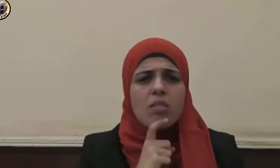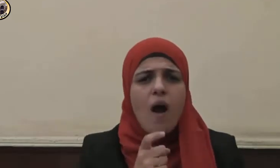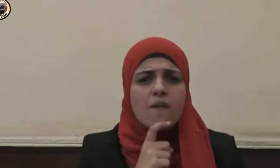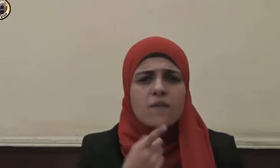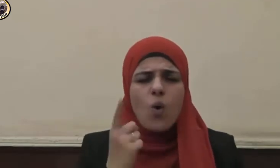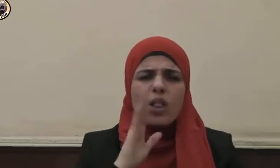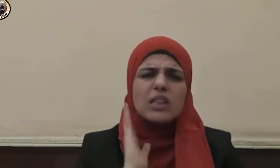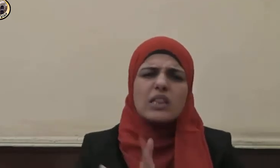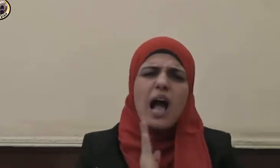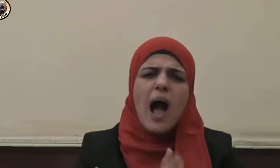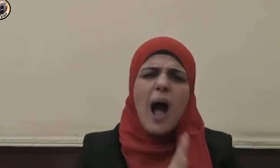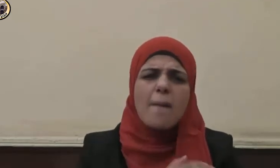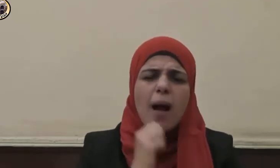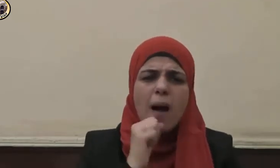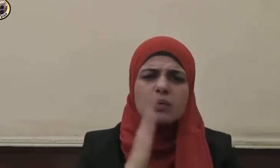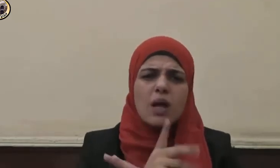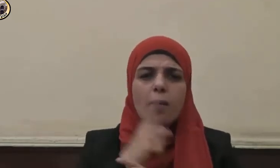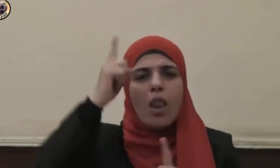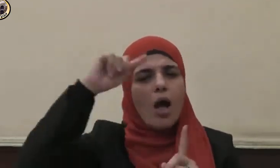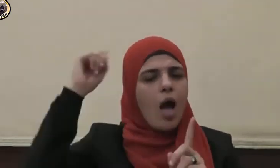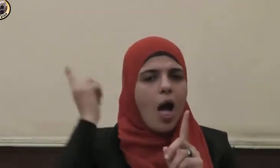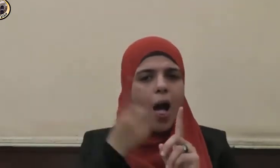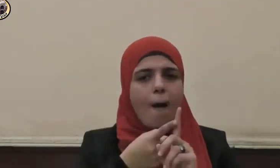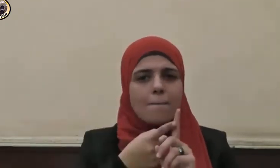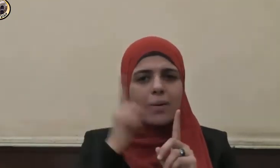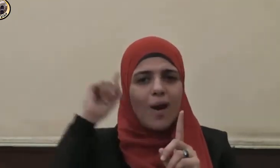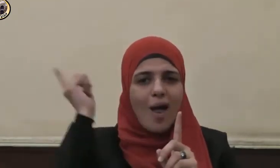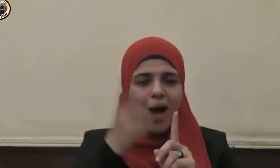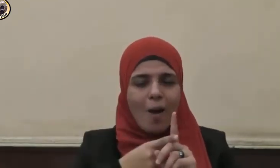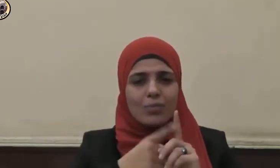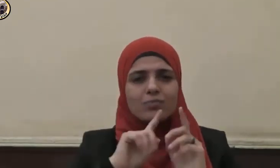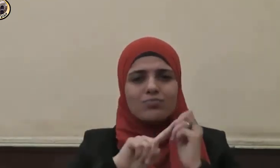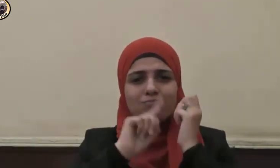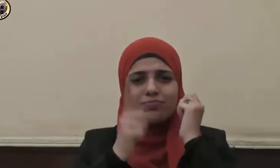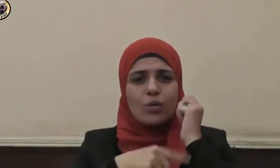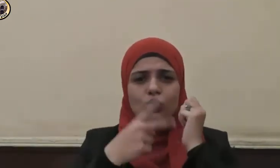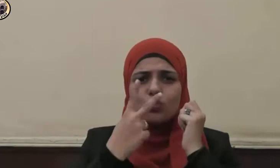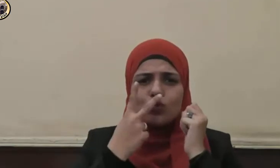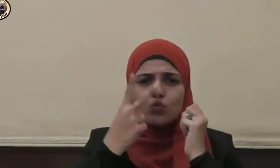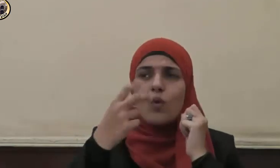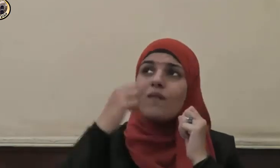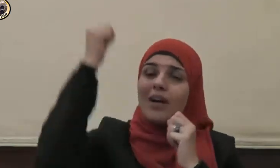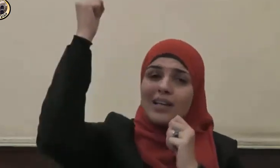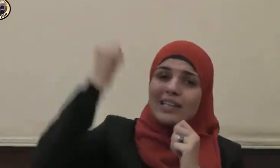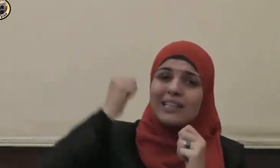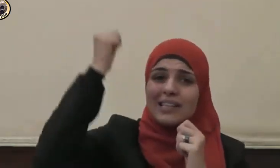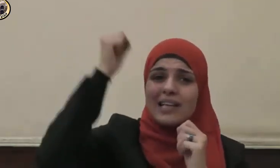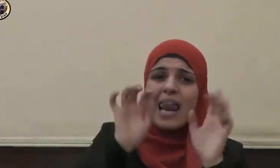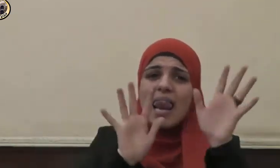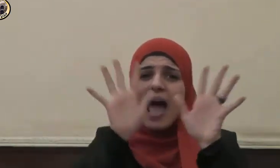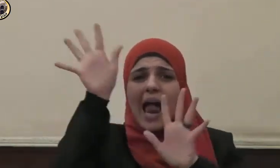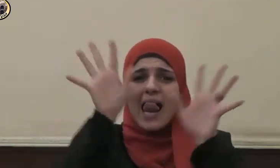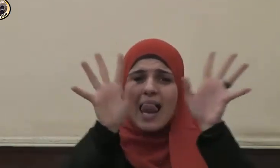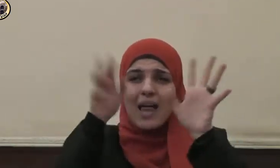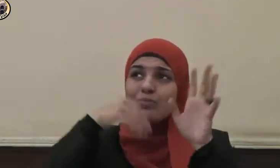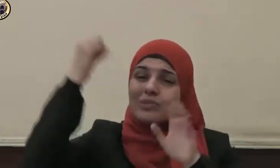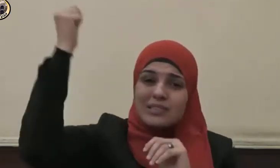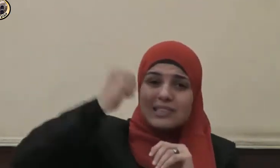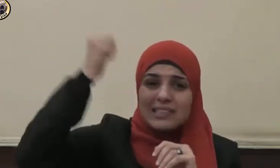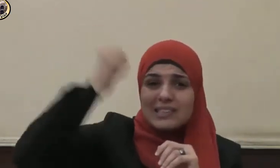يأمرها الله سبحانه أن تهز جزع النخلة ليتساقط عليها الرطب